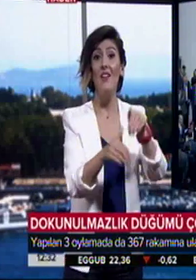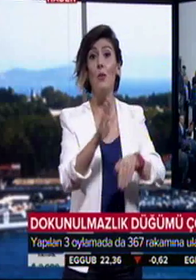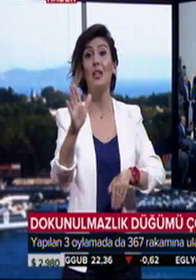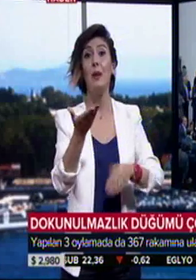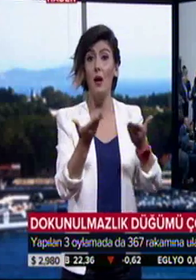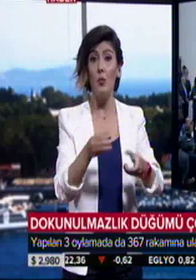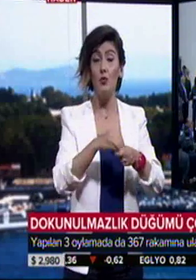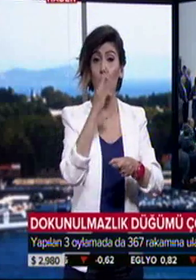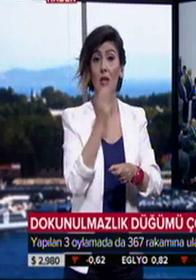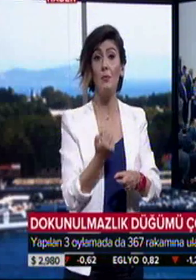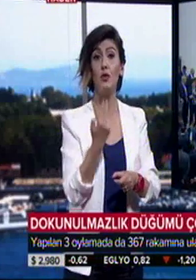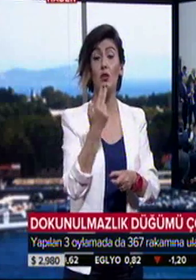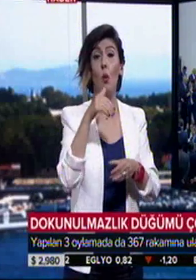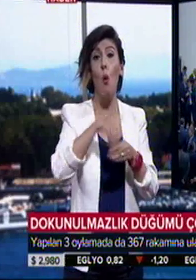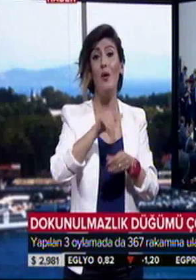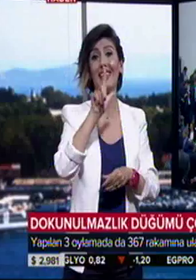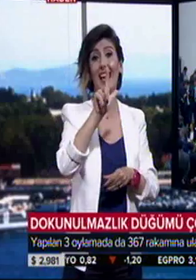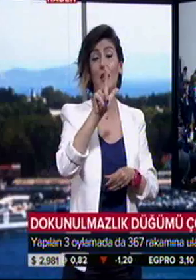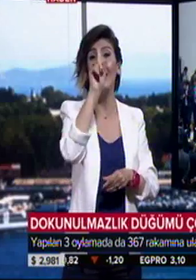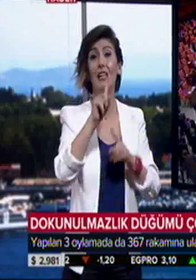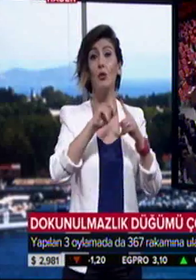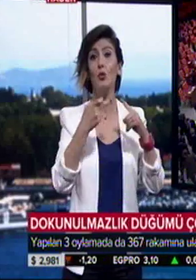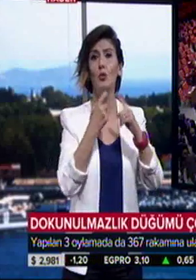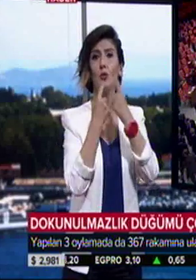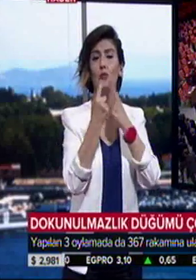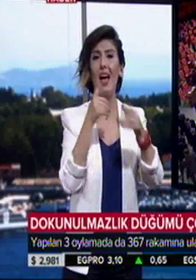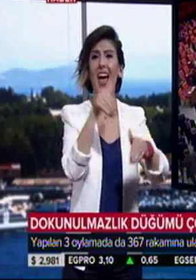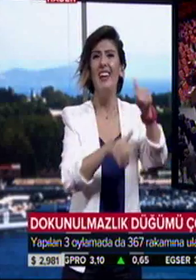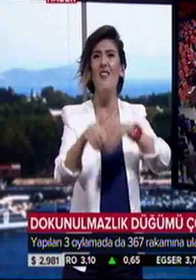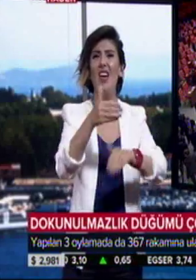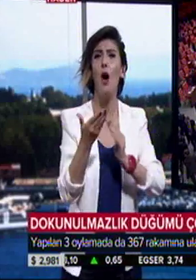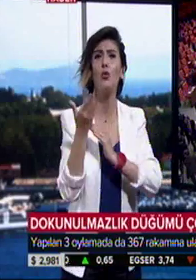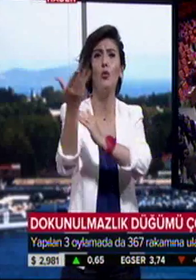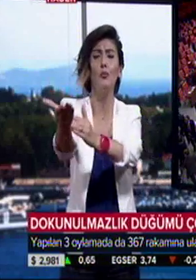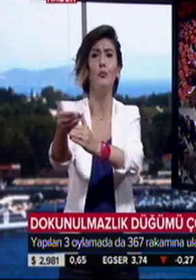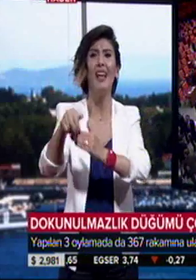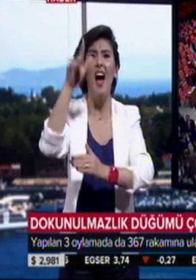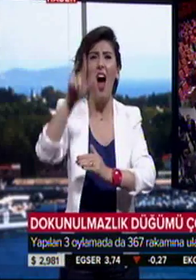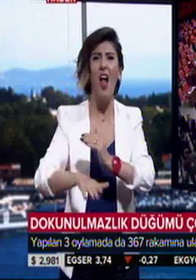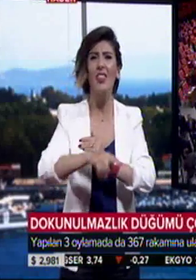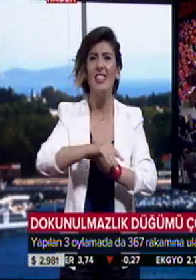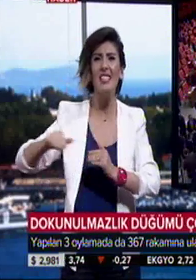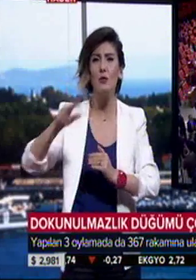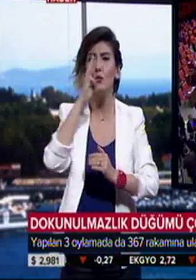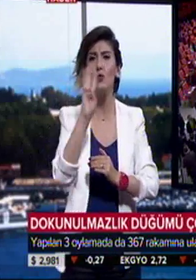367 oy gerekiyor. İlk tur görüşmelerde referanduma sunulmanın alt sınırı olan 330 şartı aşıldı.